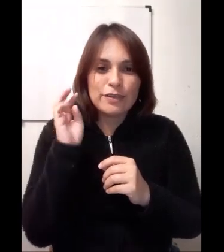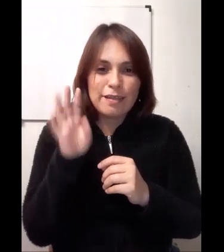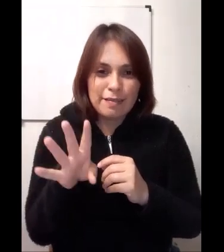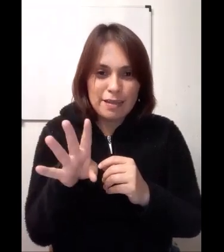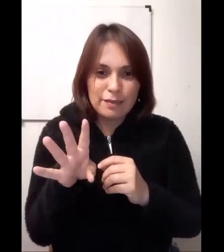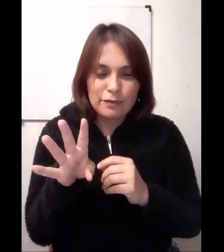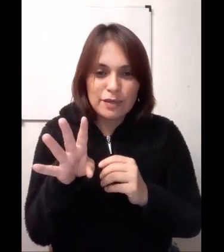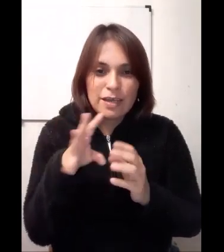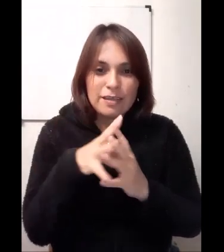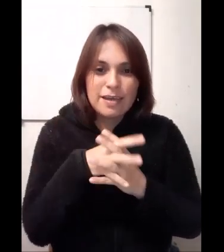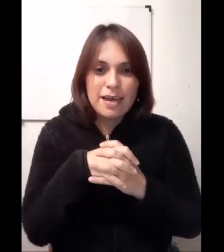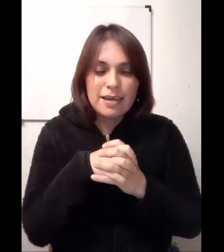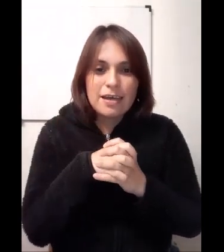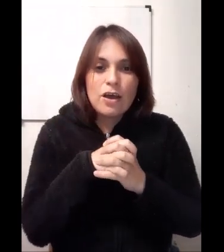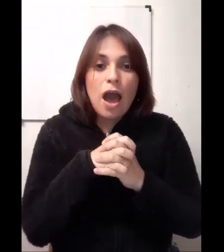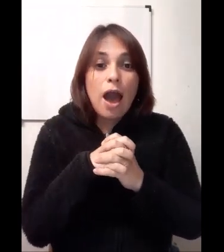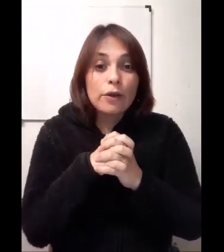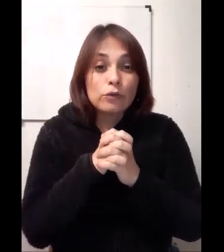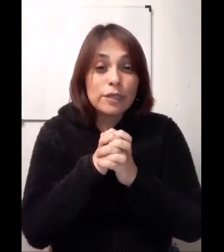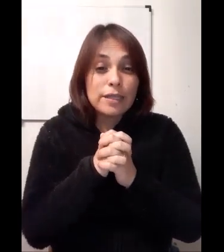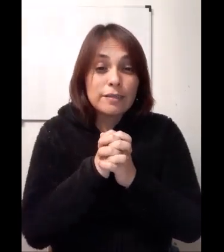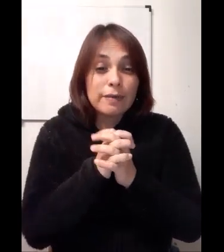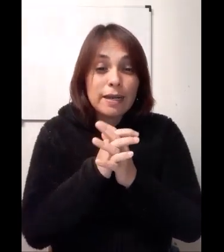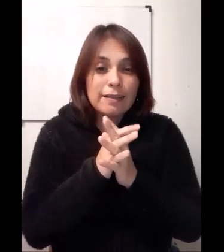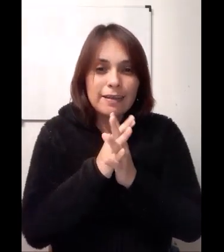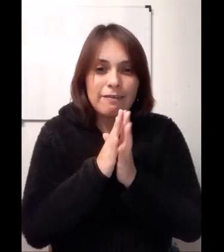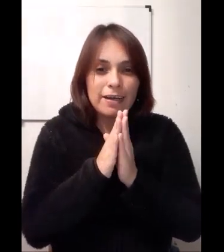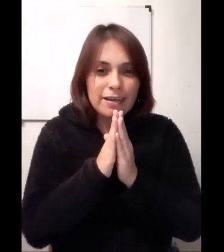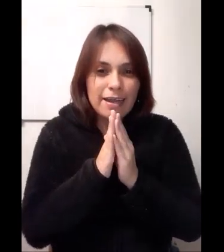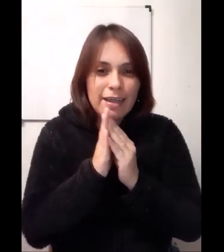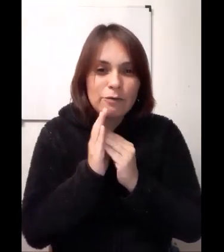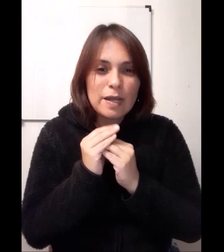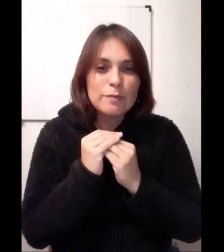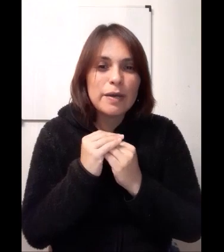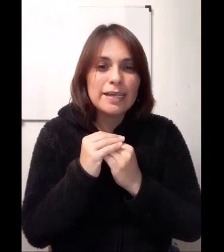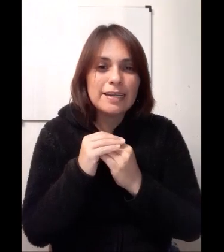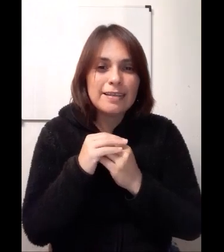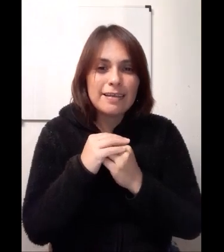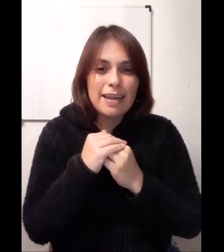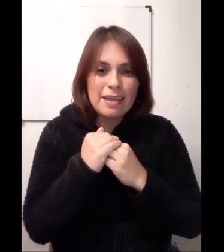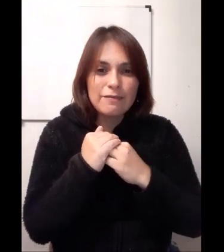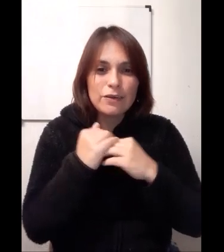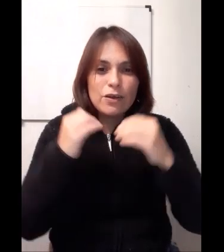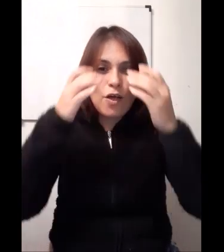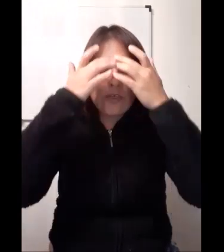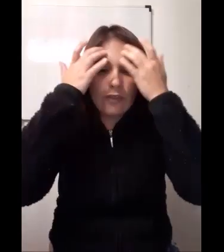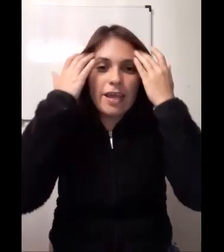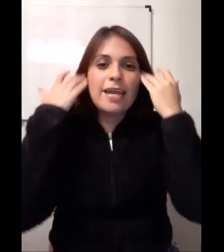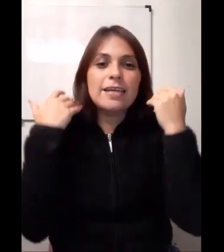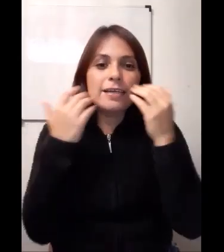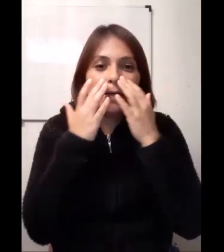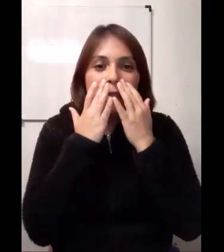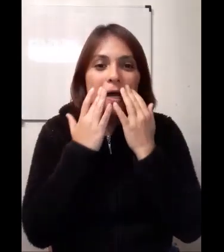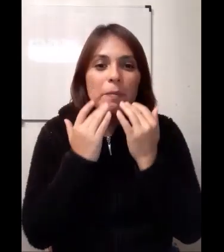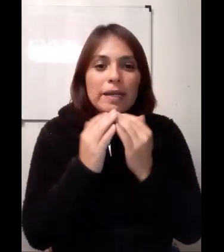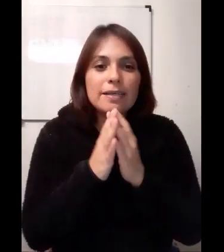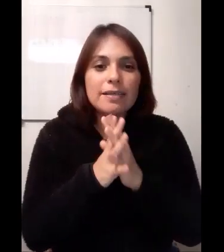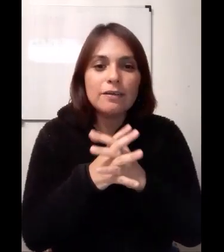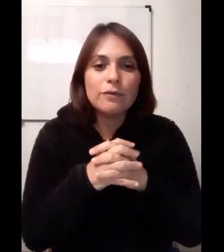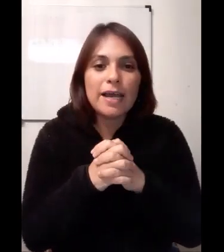sentidos ¿Ya? Ahora ustedes van a trabajar en unas páginas del libro Donde ahí aparece una